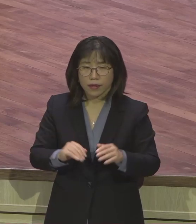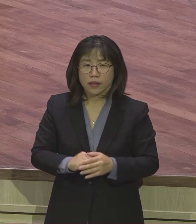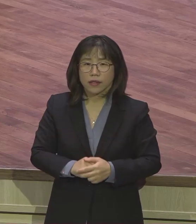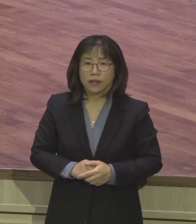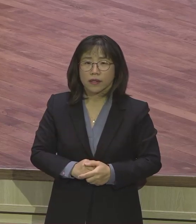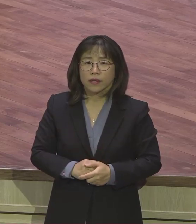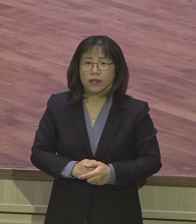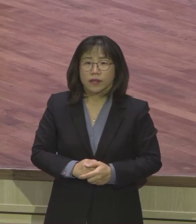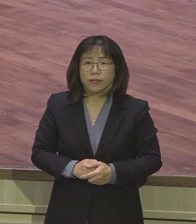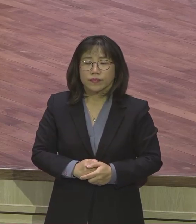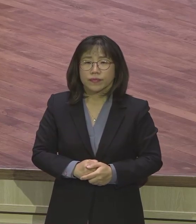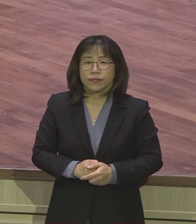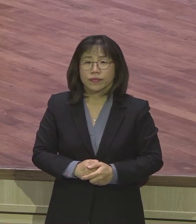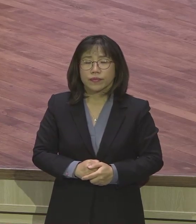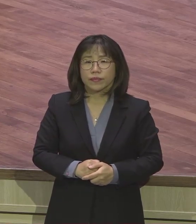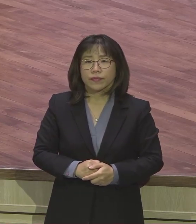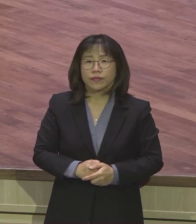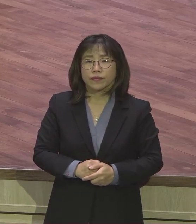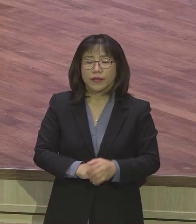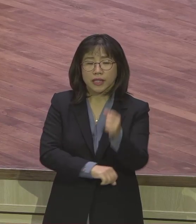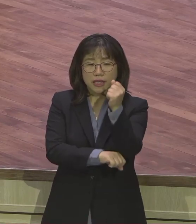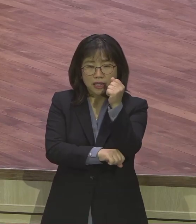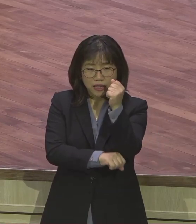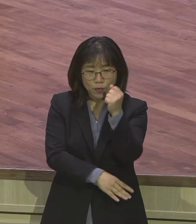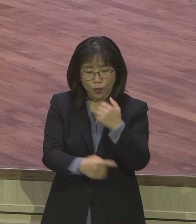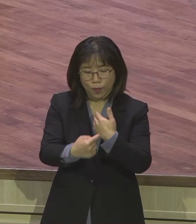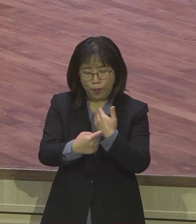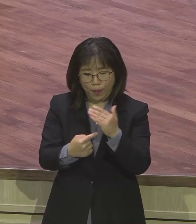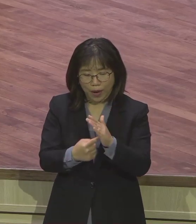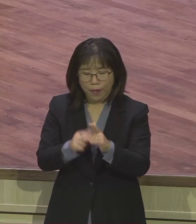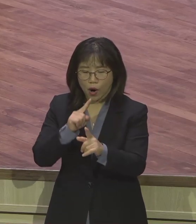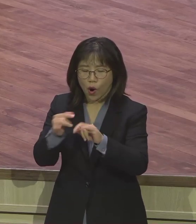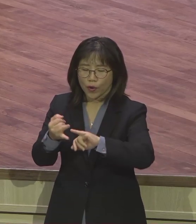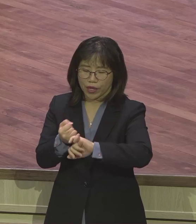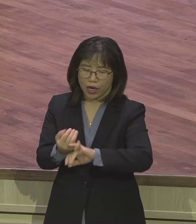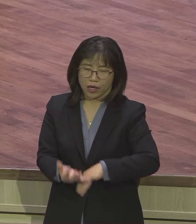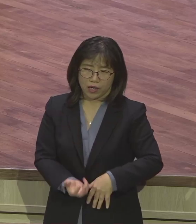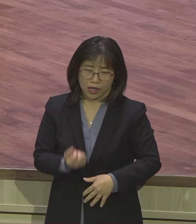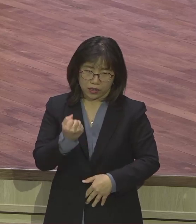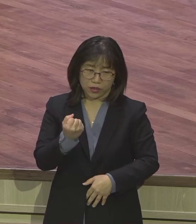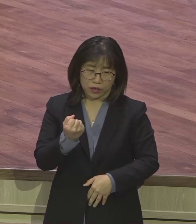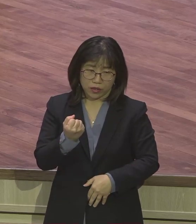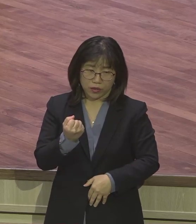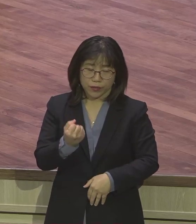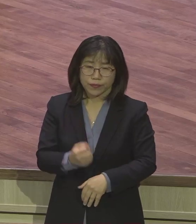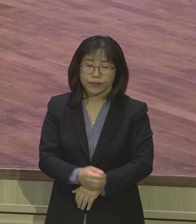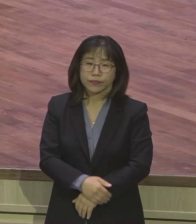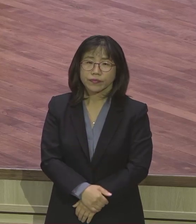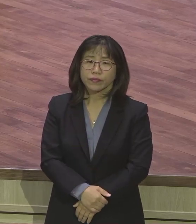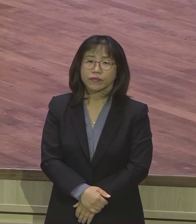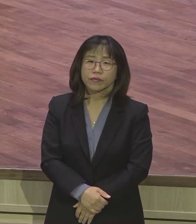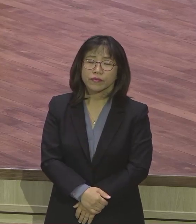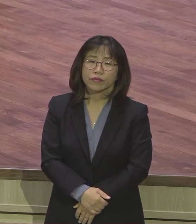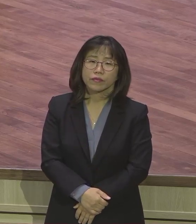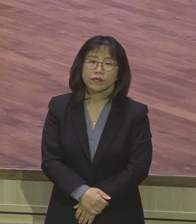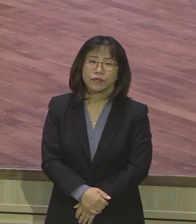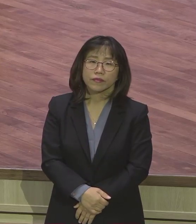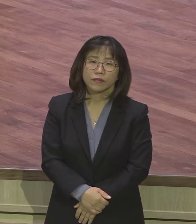있었어요. 그 바탕이 뭡니까. 은양이요. 은양. 하나님 말씀이에요. 약속이에요.